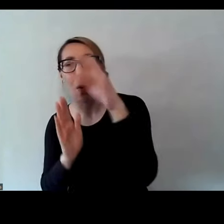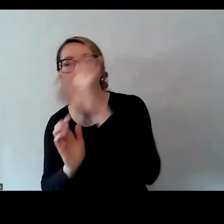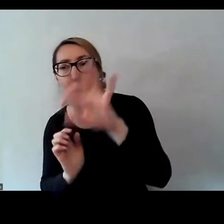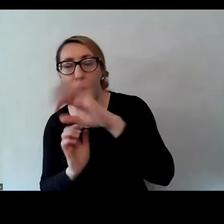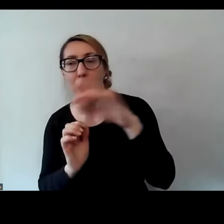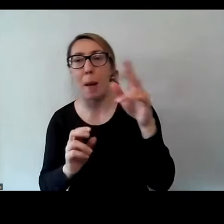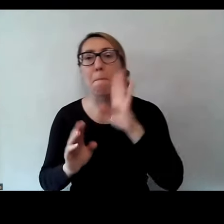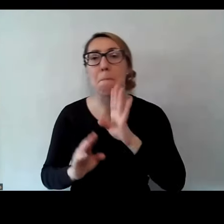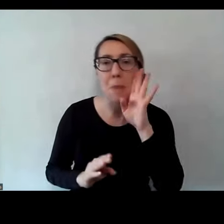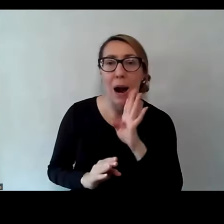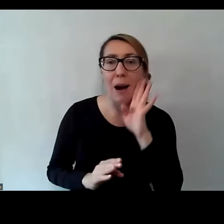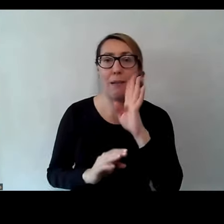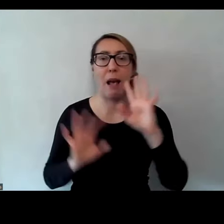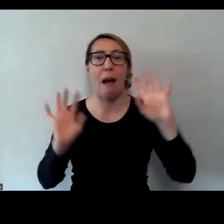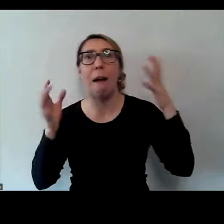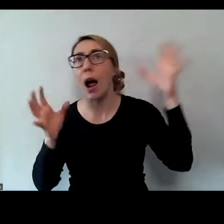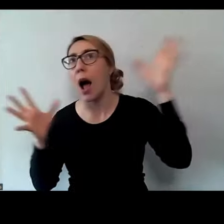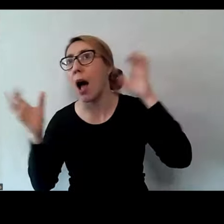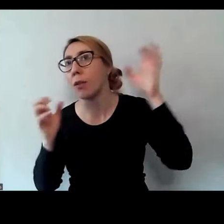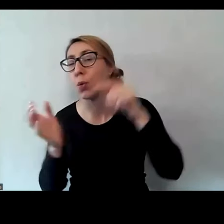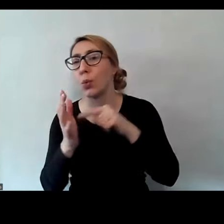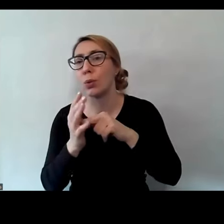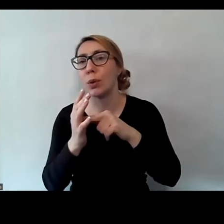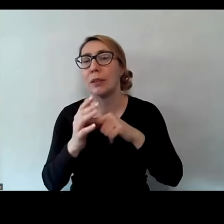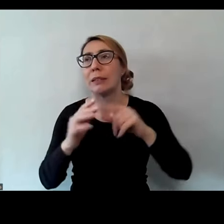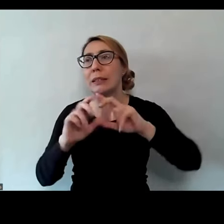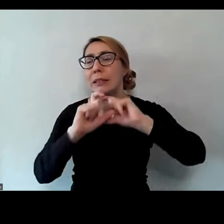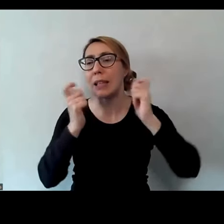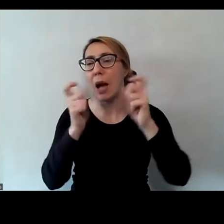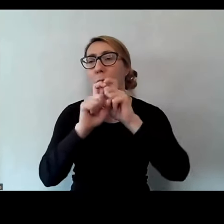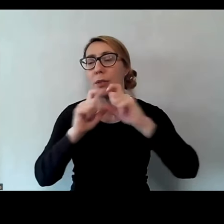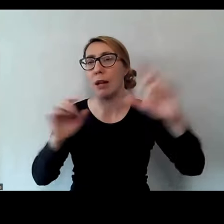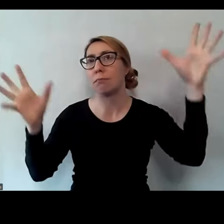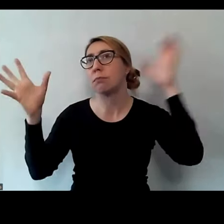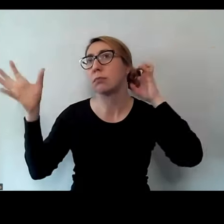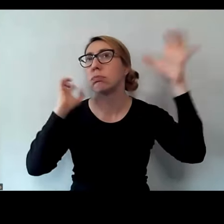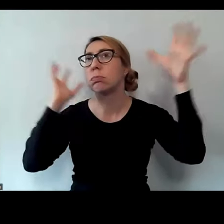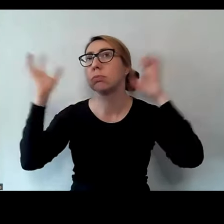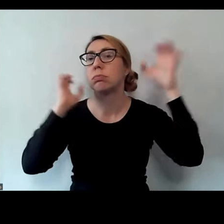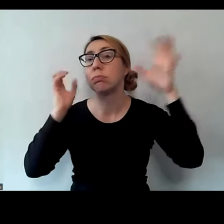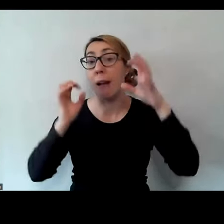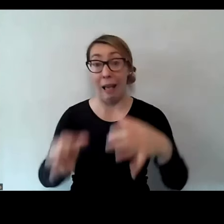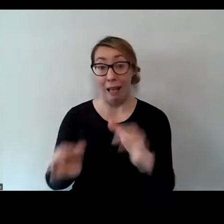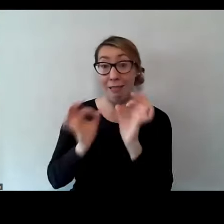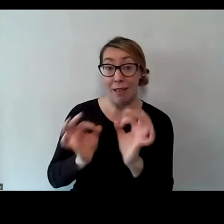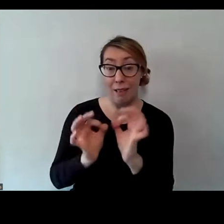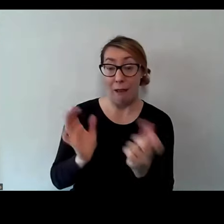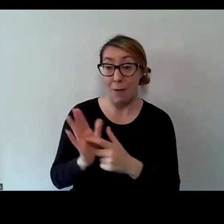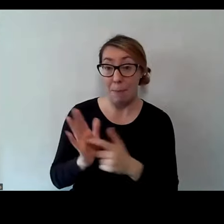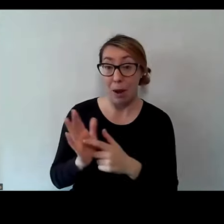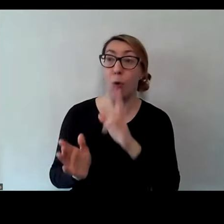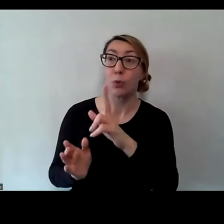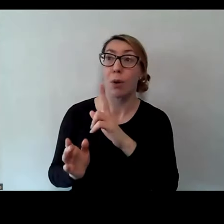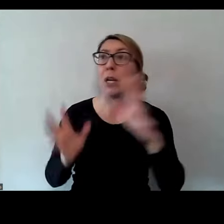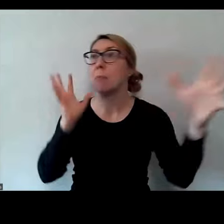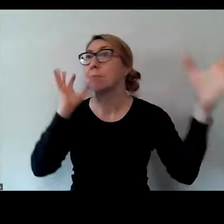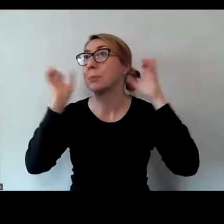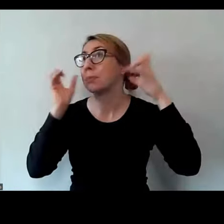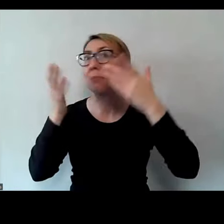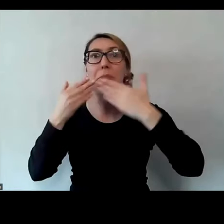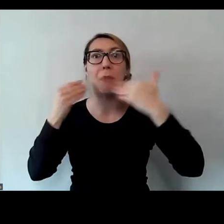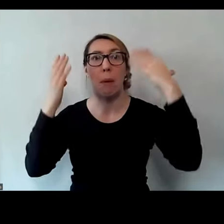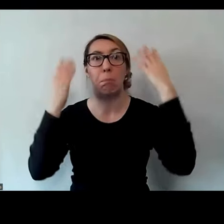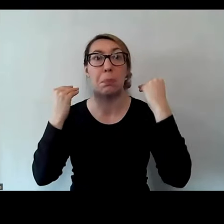słuchanie radia. Słuchajcie, to się odbywa poprzez dźwięki. Jeżeli teraz oczekujemy, że ktoś, który jest pozbawiony tych dźwięków,